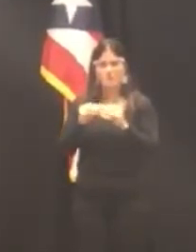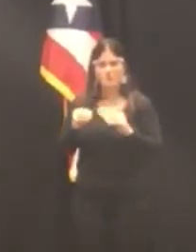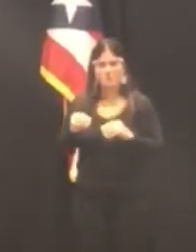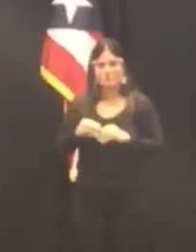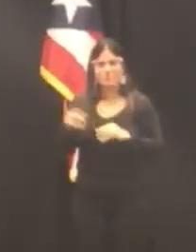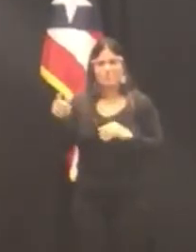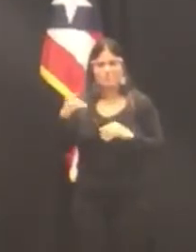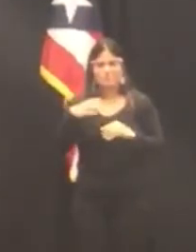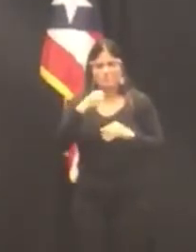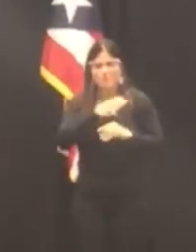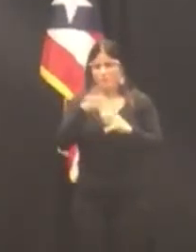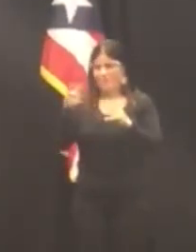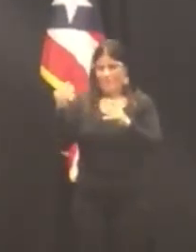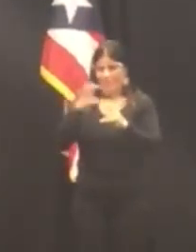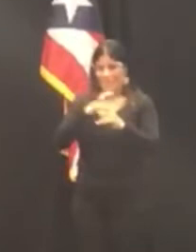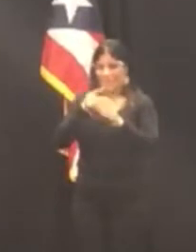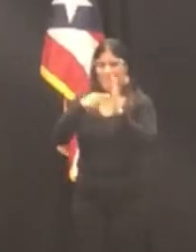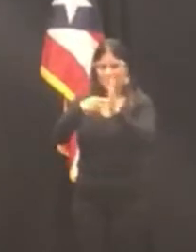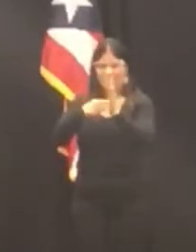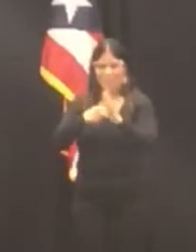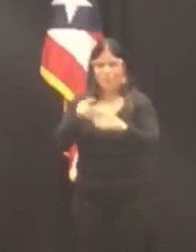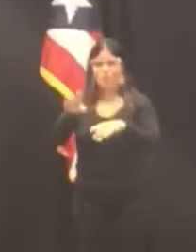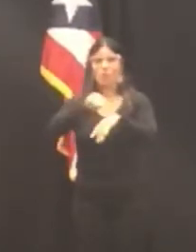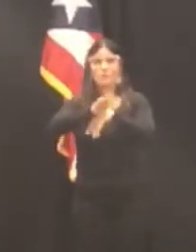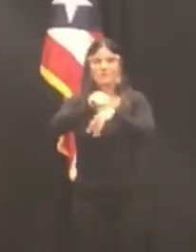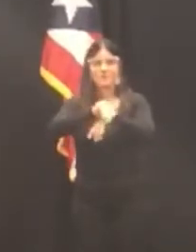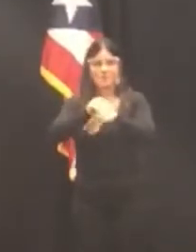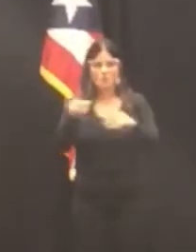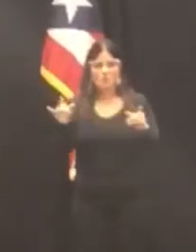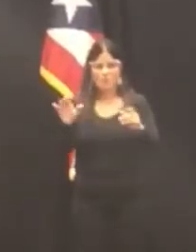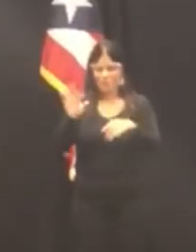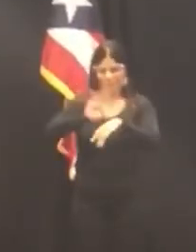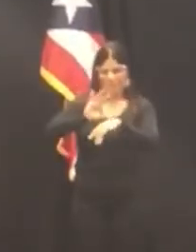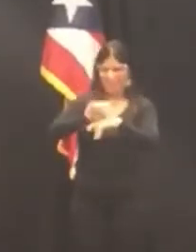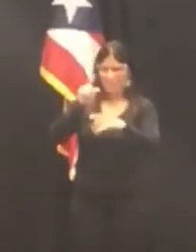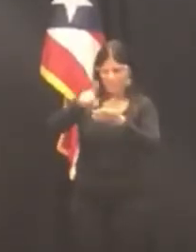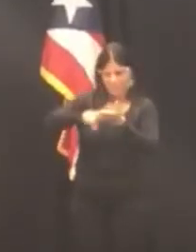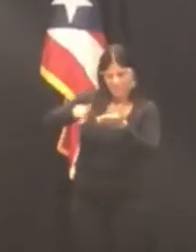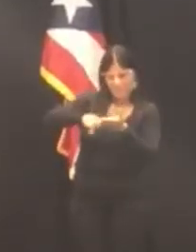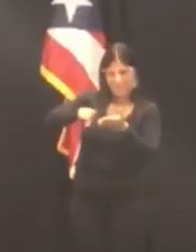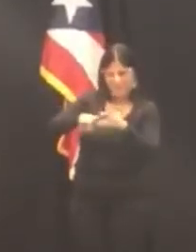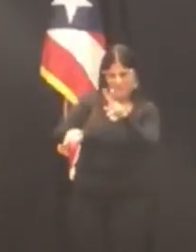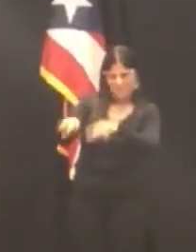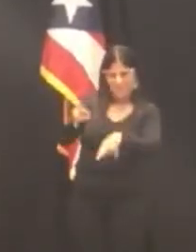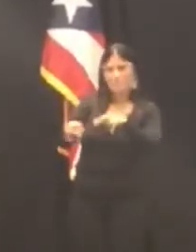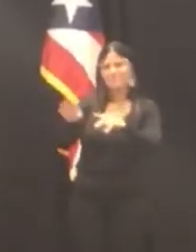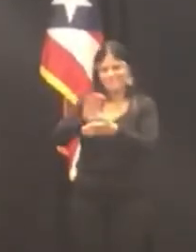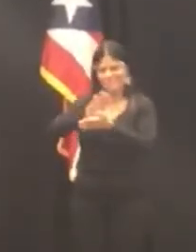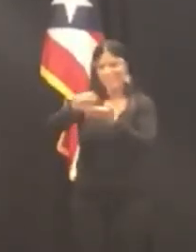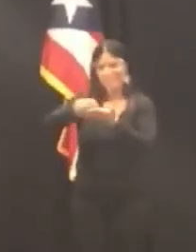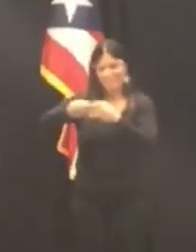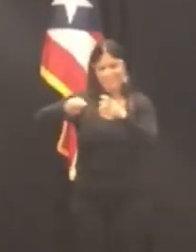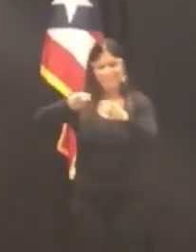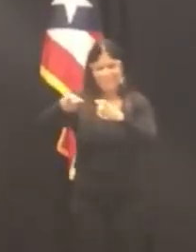Representantes y consultora de la Oficina de Evaluaciones Técnicas de Nombramientos del Senado de Puerto Rico.